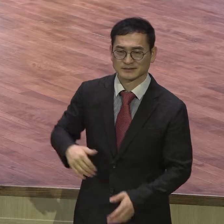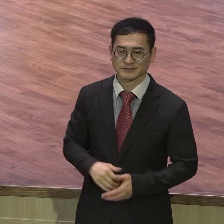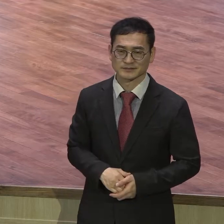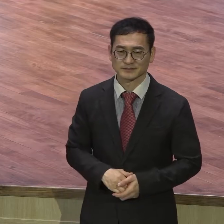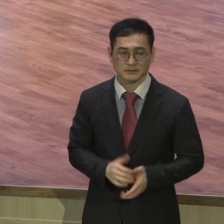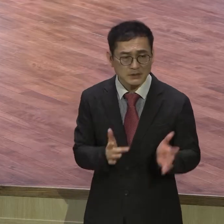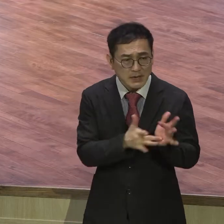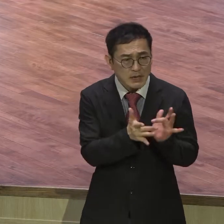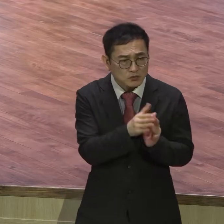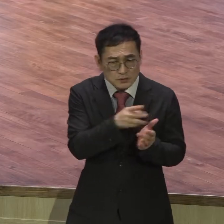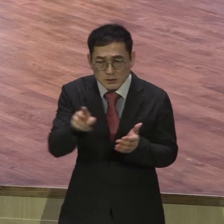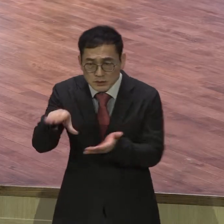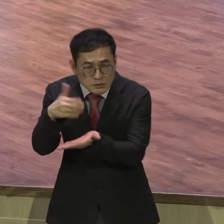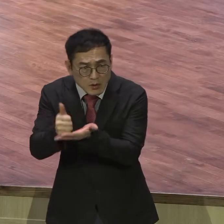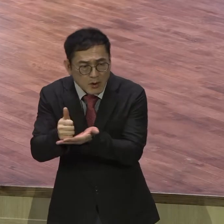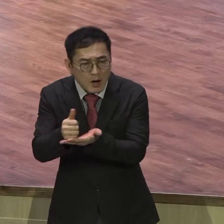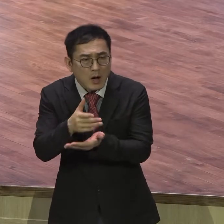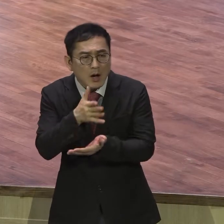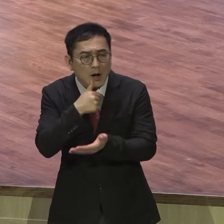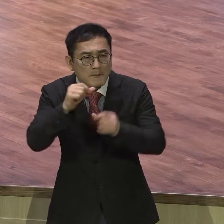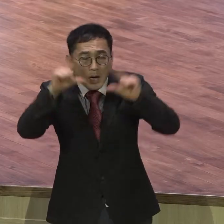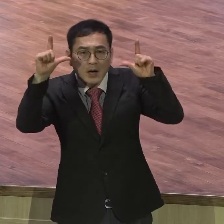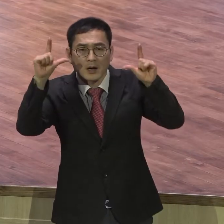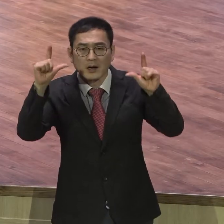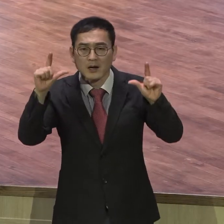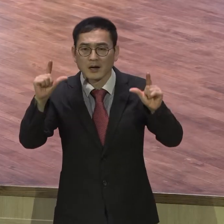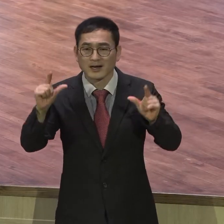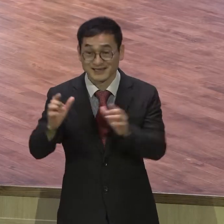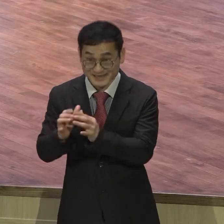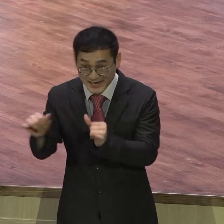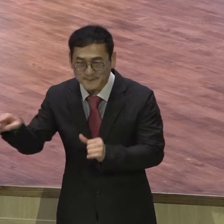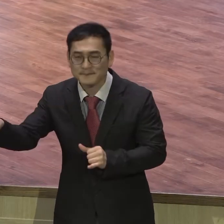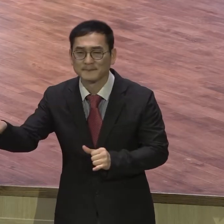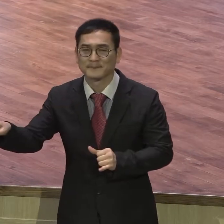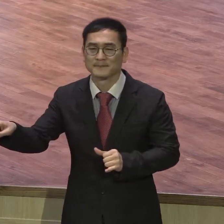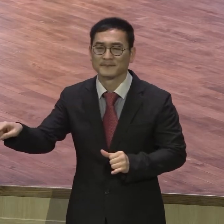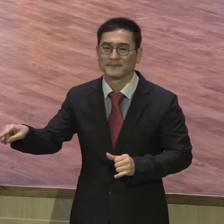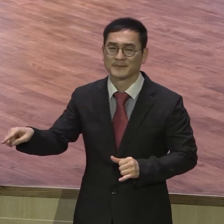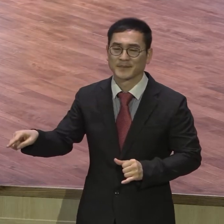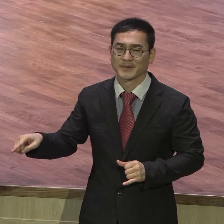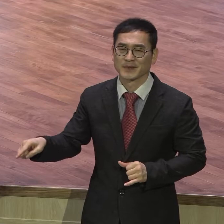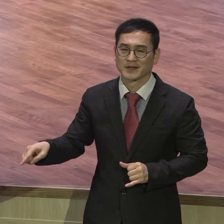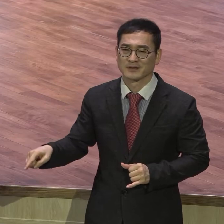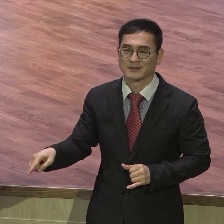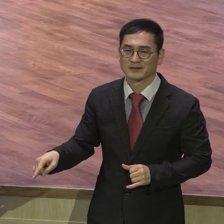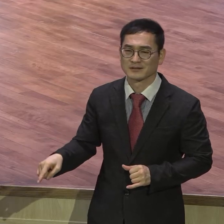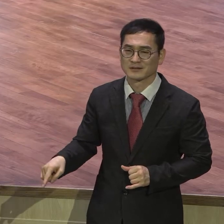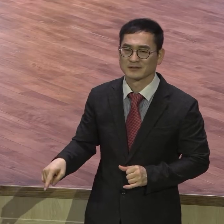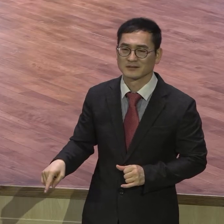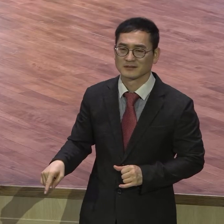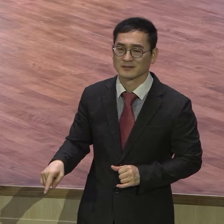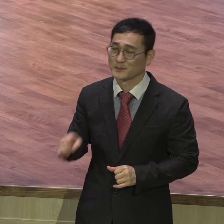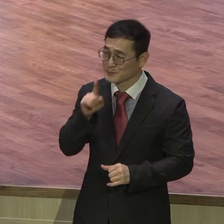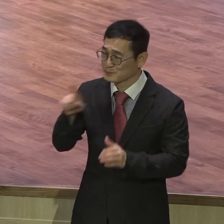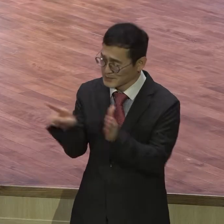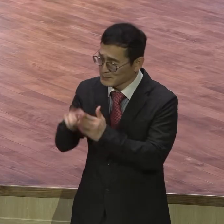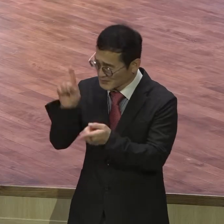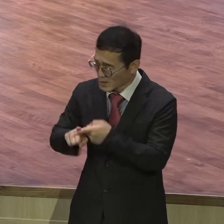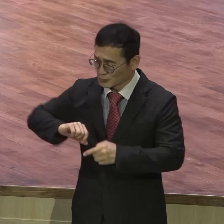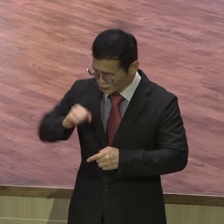이렇게 담나면 지저분하게 살지 않습니다 심플하게 삽니다 그냥 믿고 그대로 순종하는 거예요